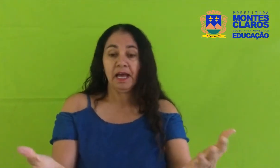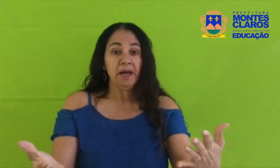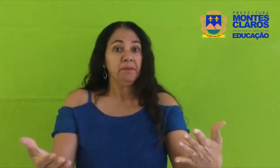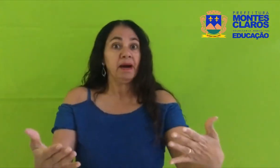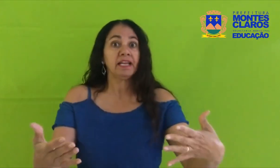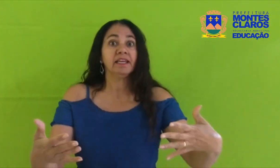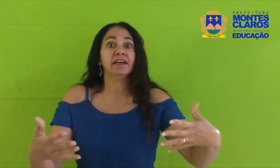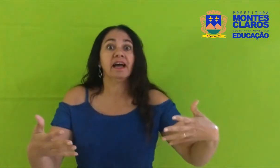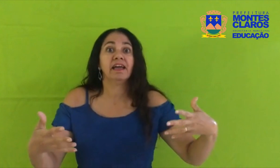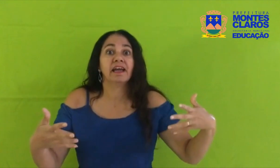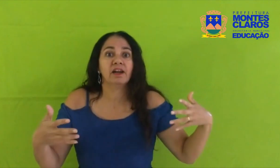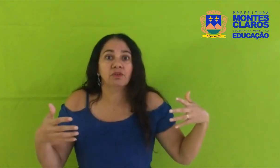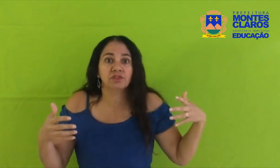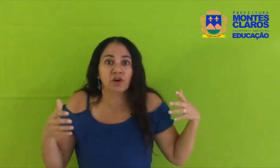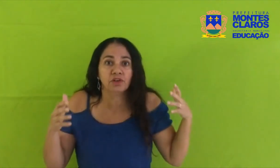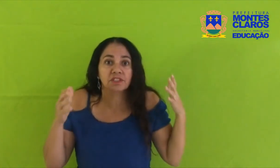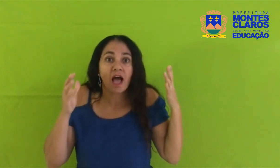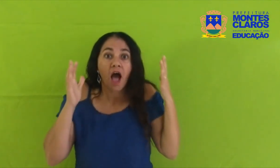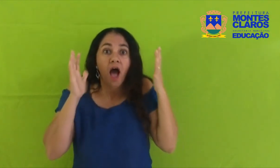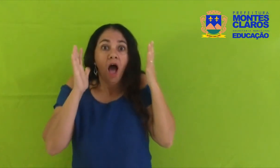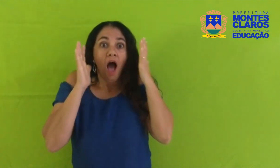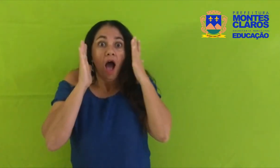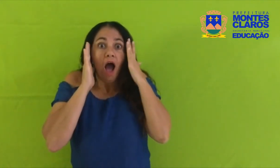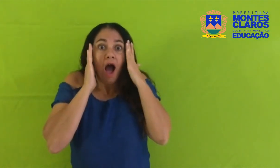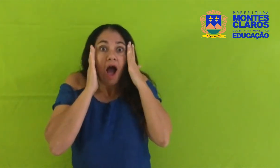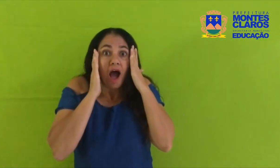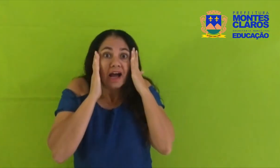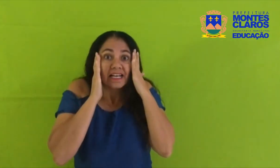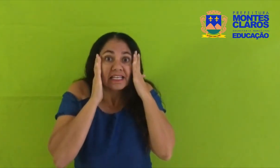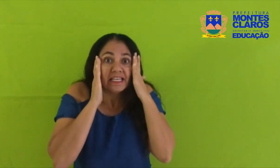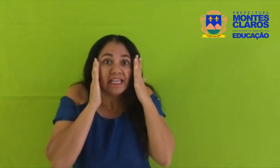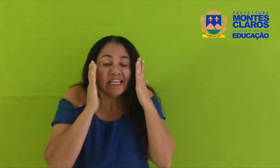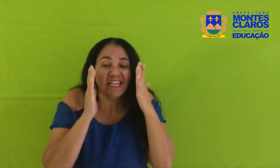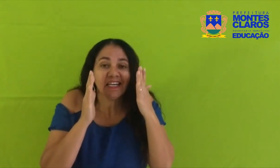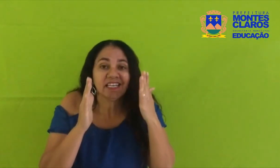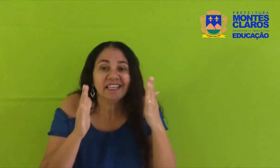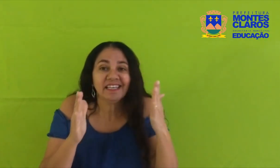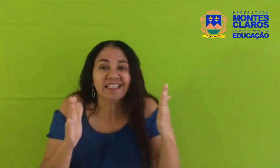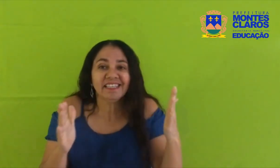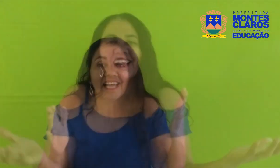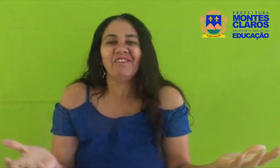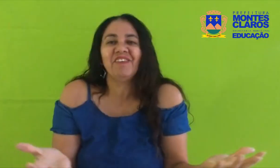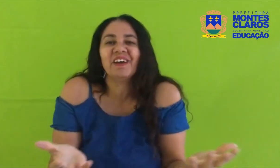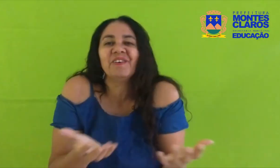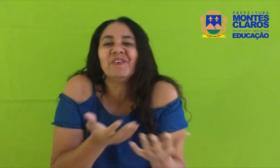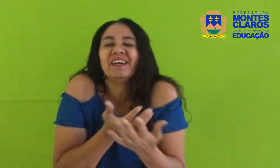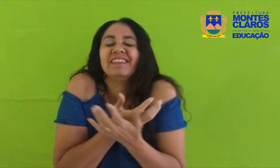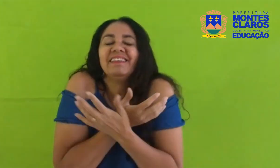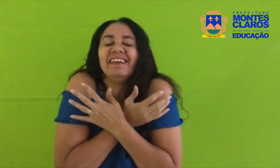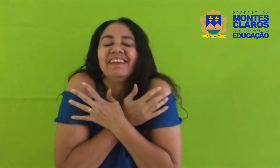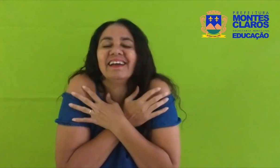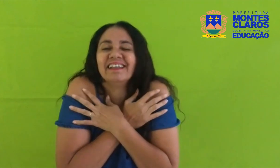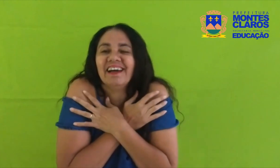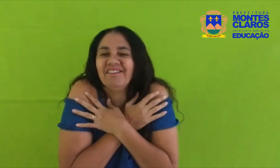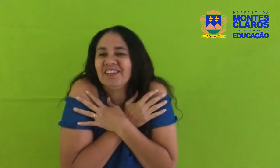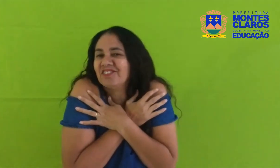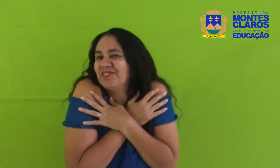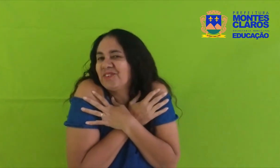Mariana regalou os olhos Que linda Pegou-a delicadamente do